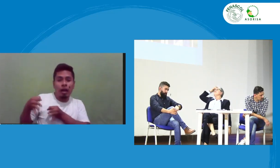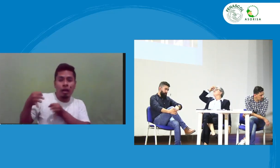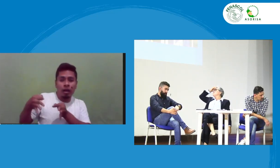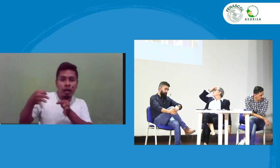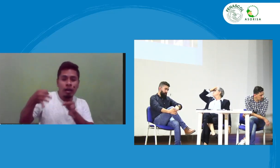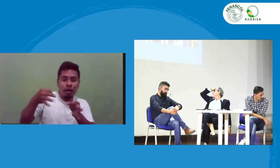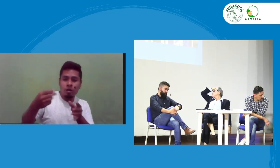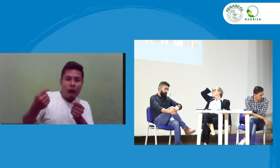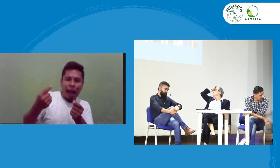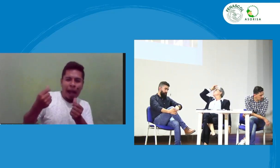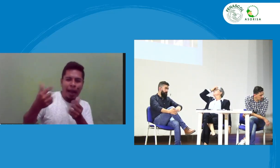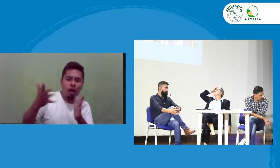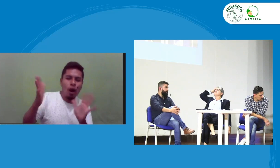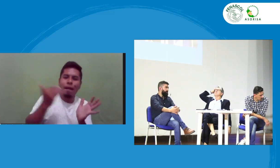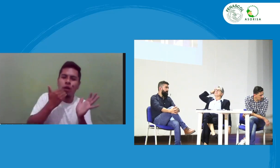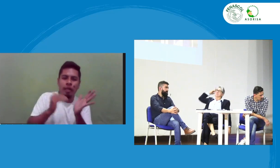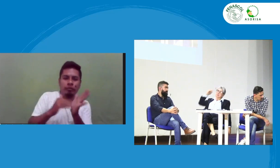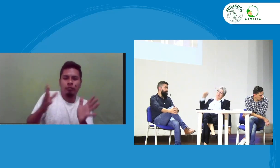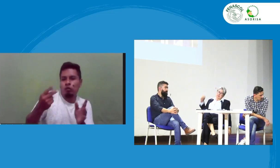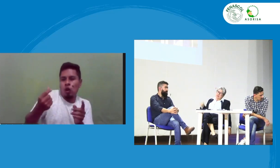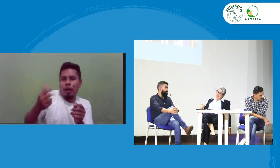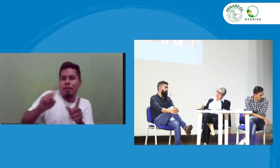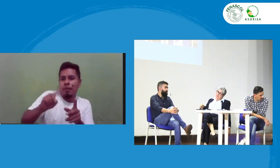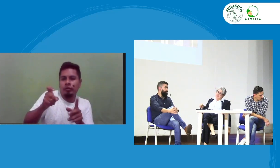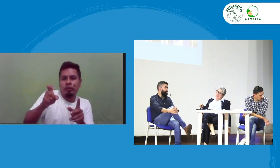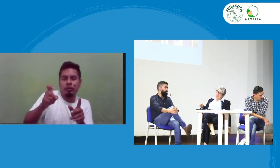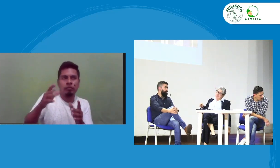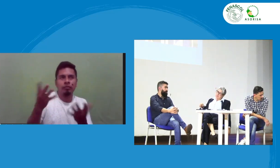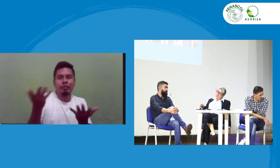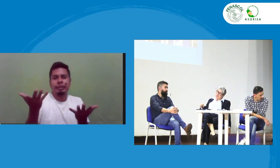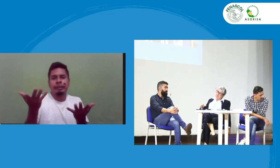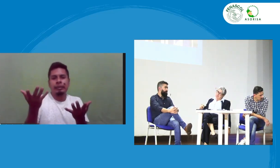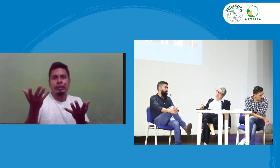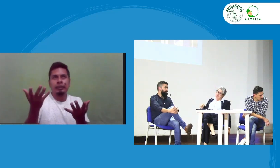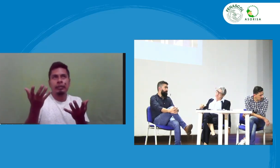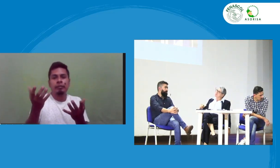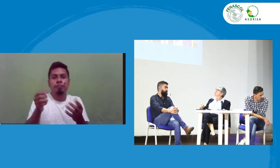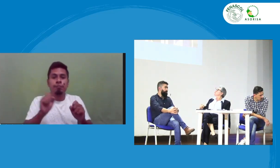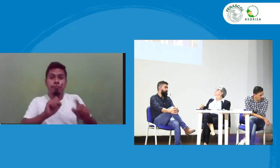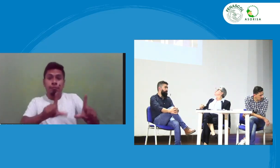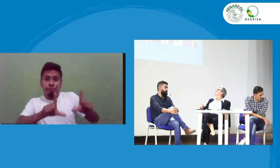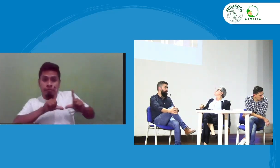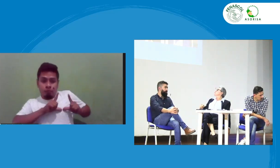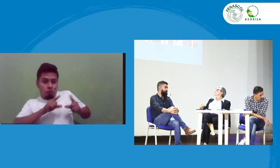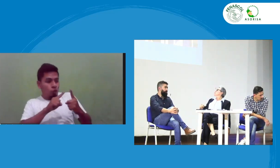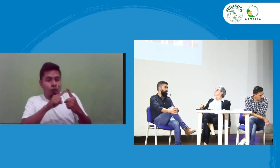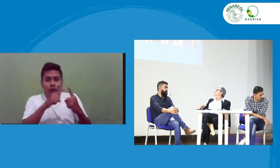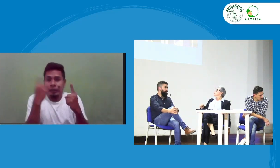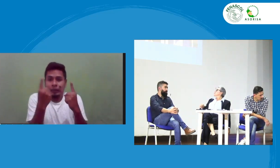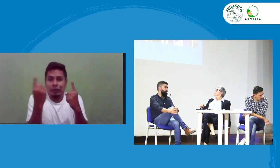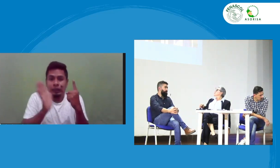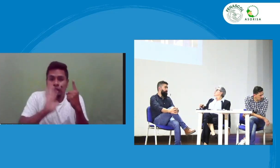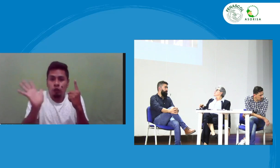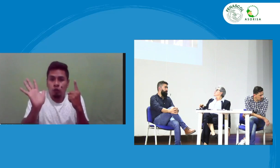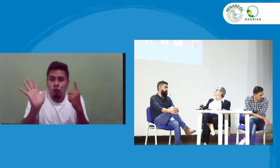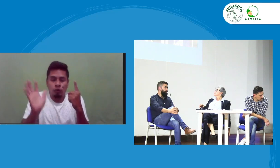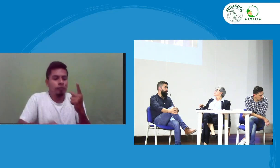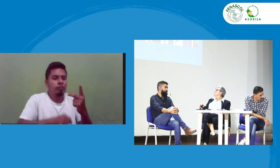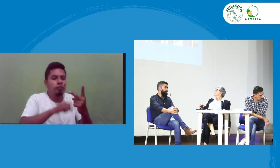a hacer preguntas y siempre es un retraso porque no hay recursos o porque digamos que solo hay